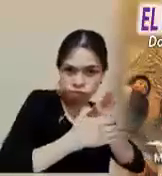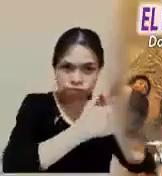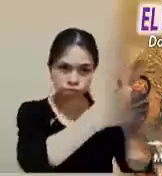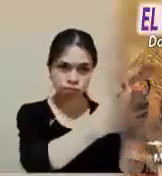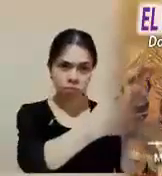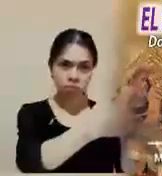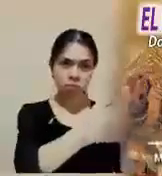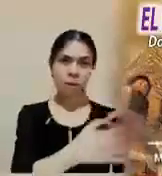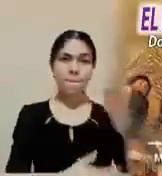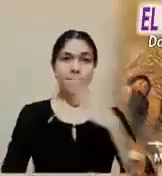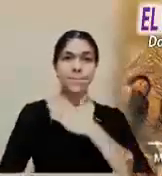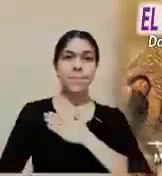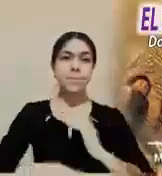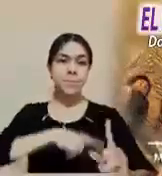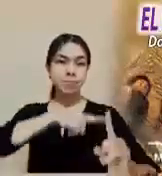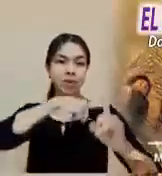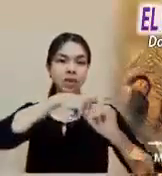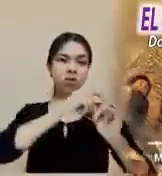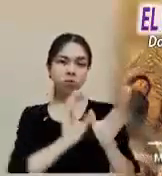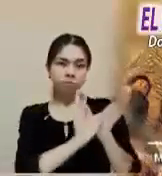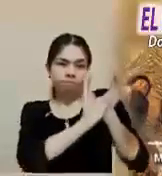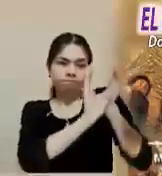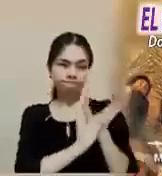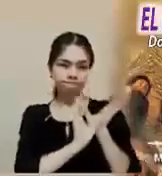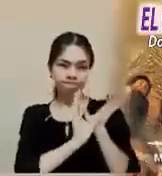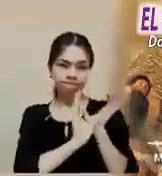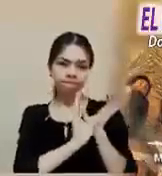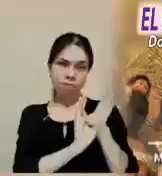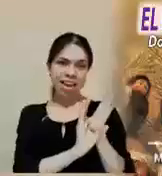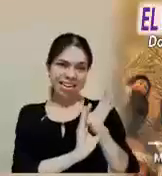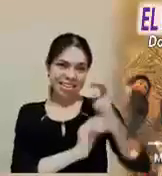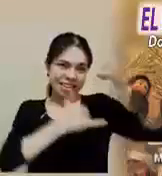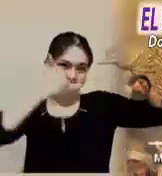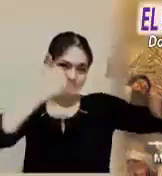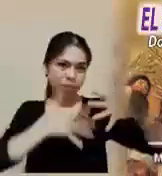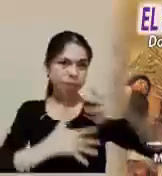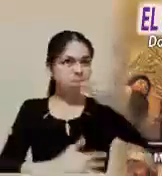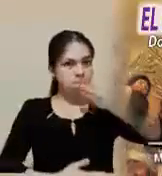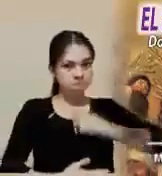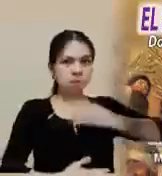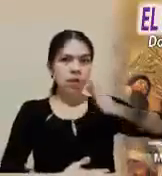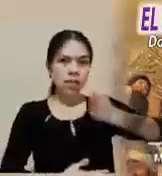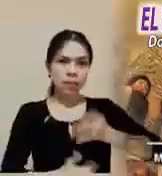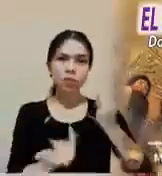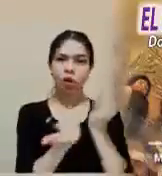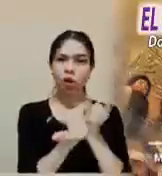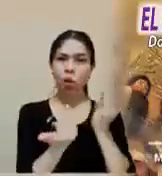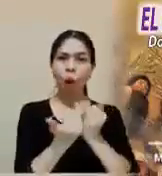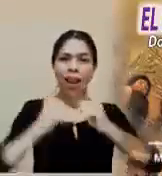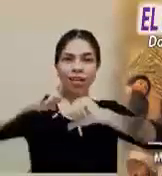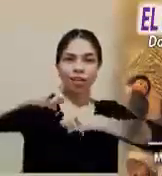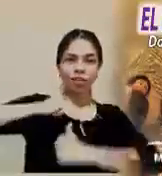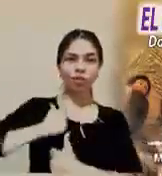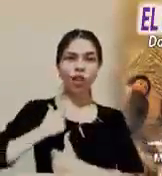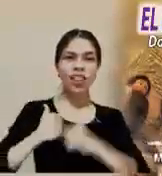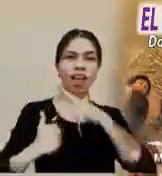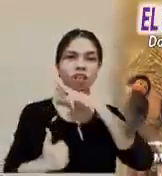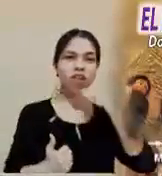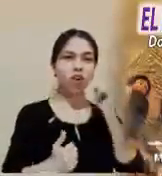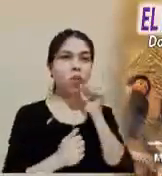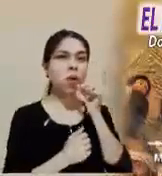uno a uno con nuestra cruz. Completar su entrega a plenitud junto con el oficial romano exclamar,